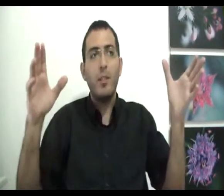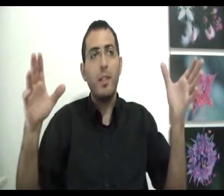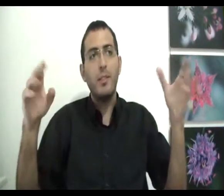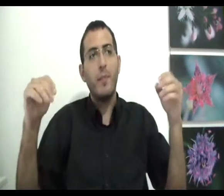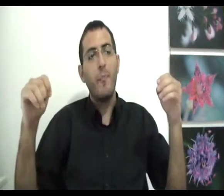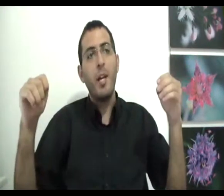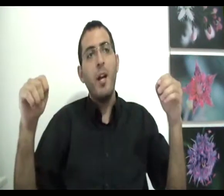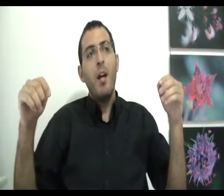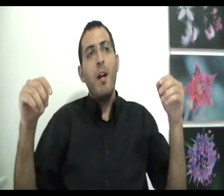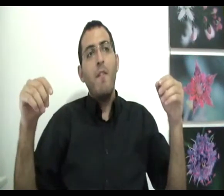הדבר הזה